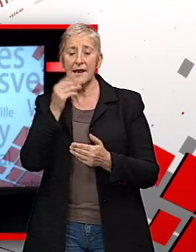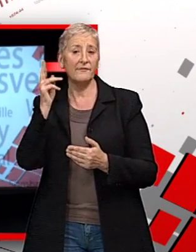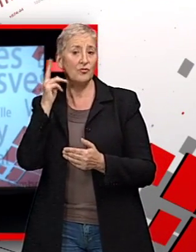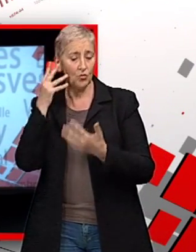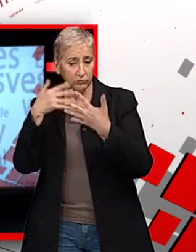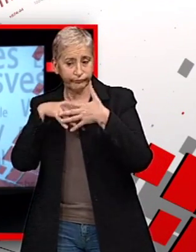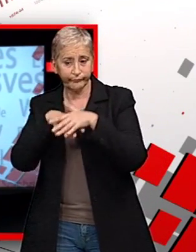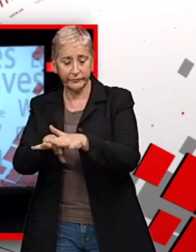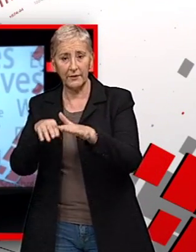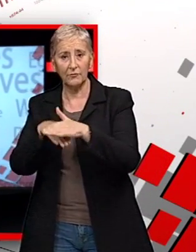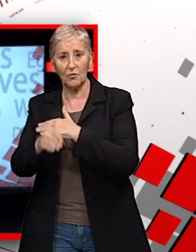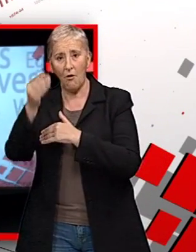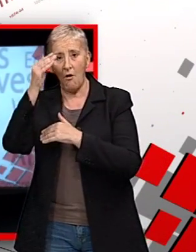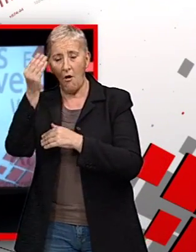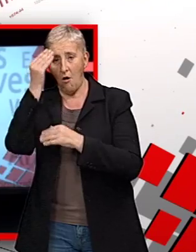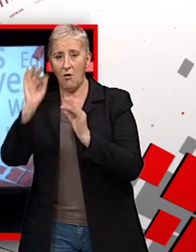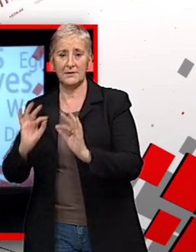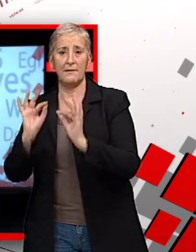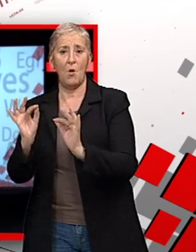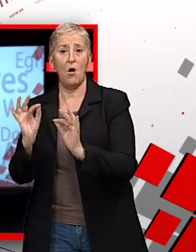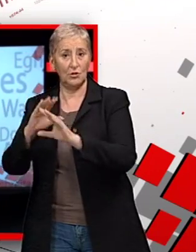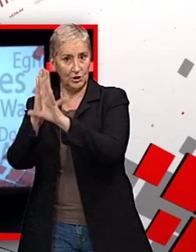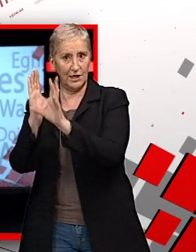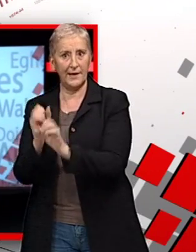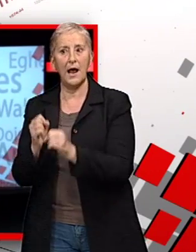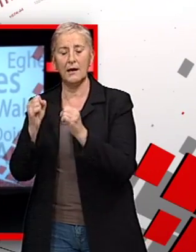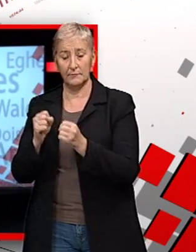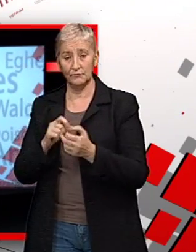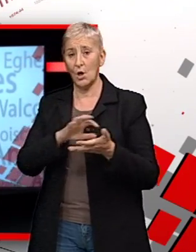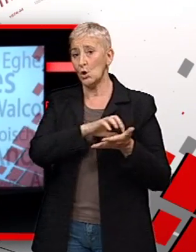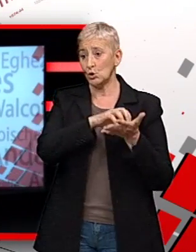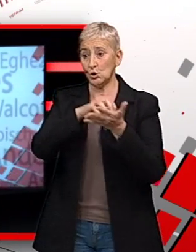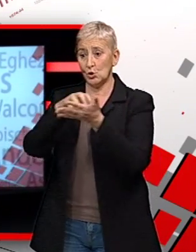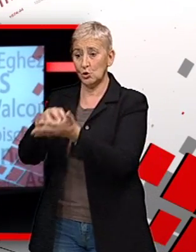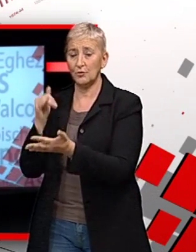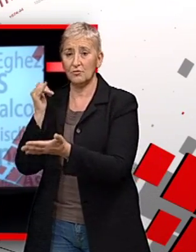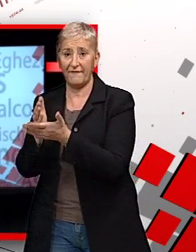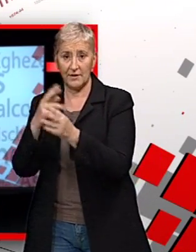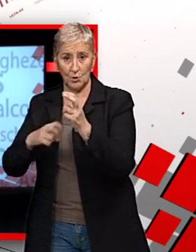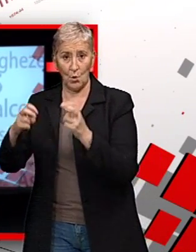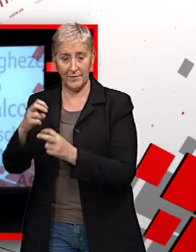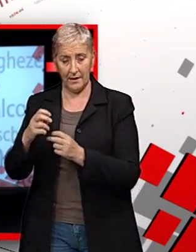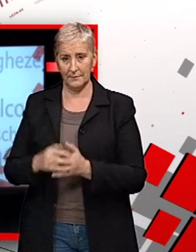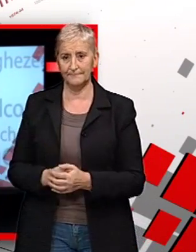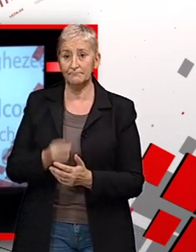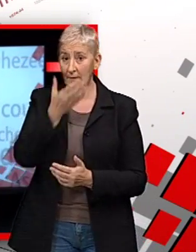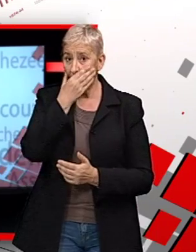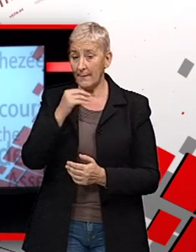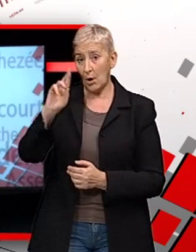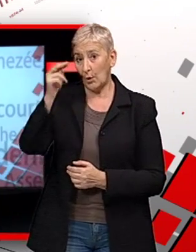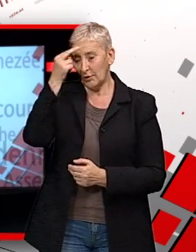'enseignement général est enfin subidée jusqu'à la fin du secondaire. Pour cette école qui est pionnière en la matière, c'est une belle